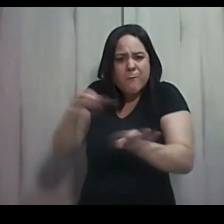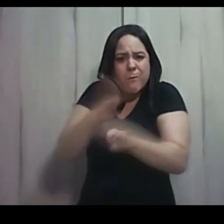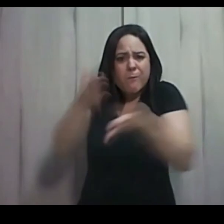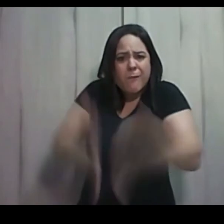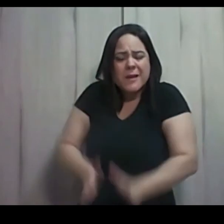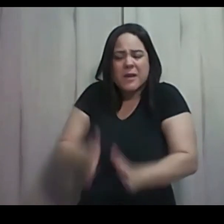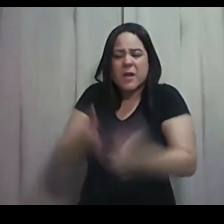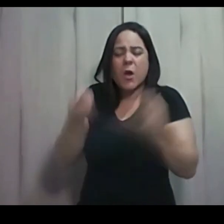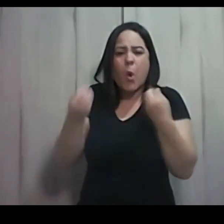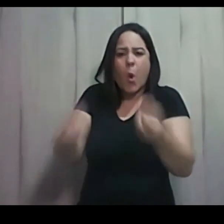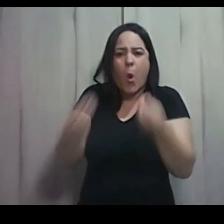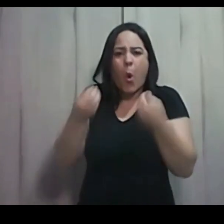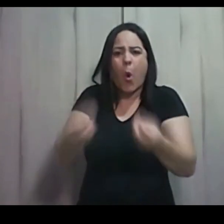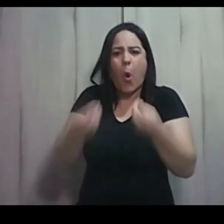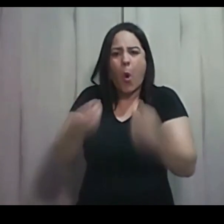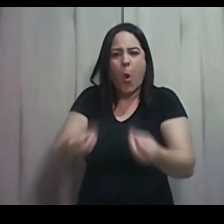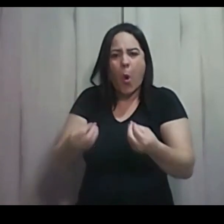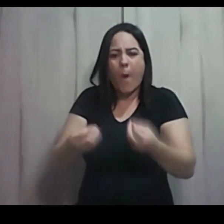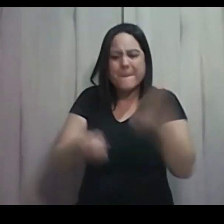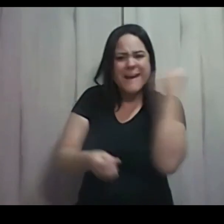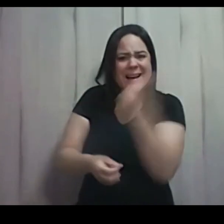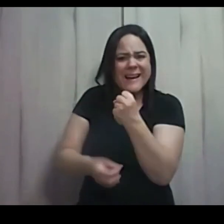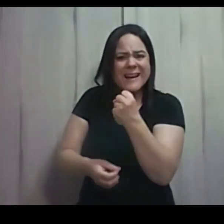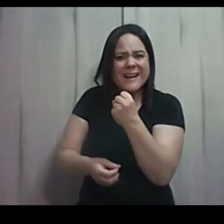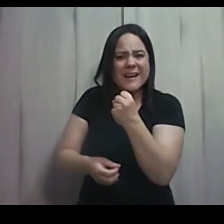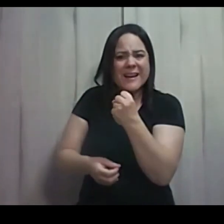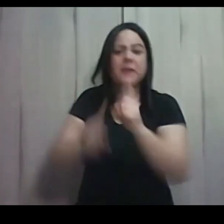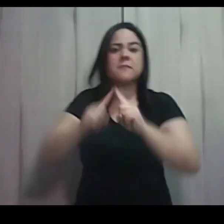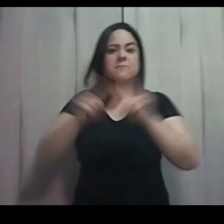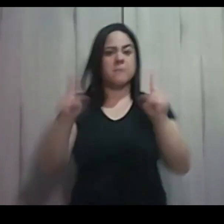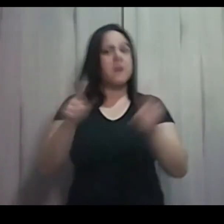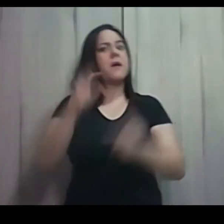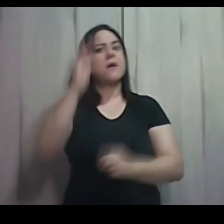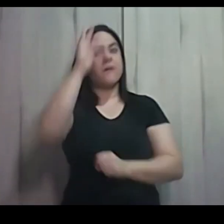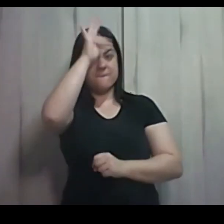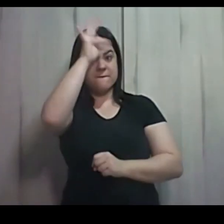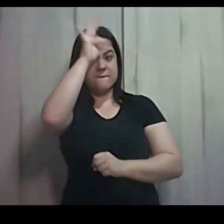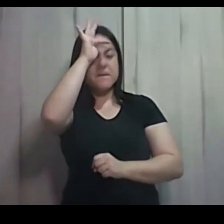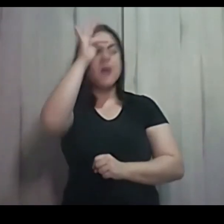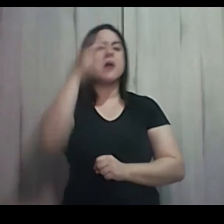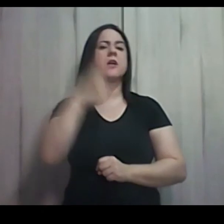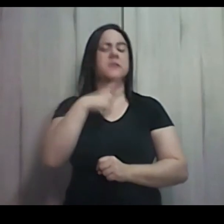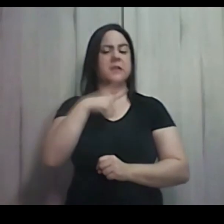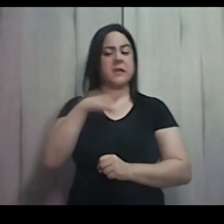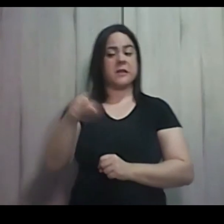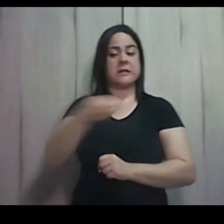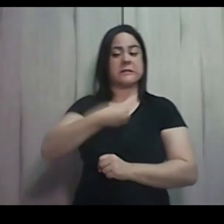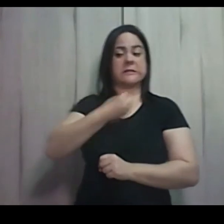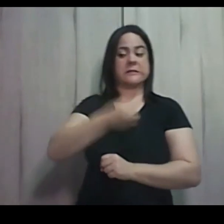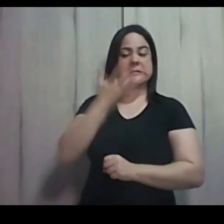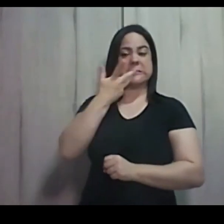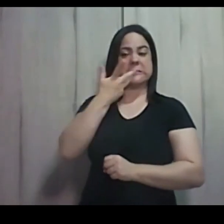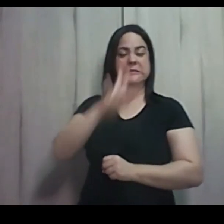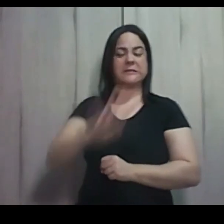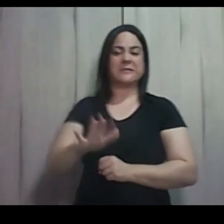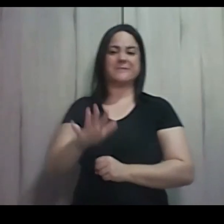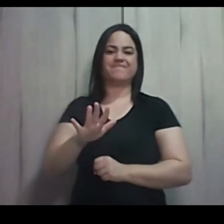parteiras. Mas o faraó coloca a vida dessas crianças em segundo plano. Em primeiro plano está o poder.